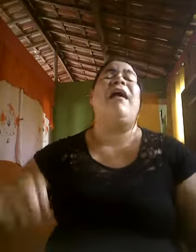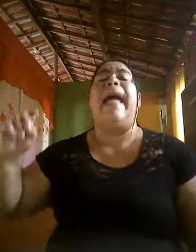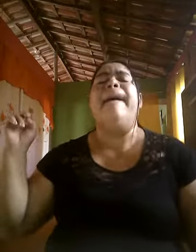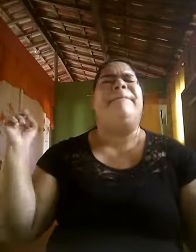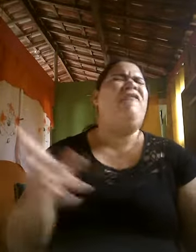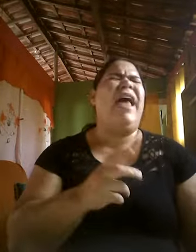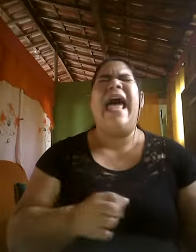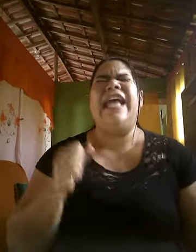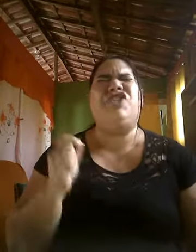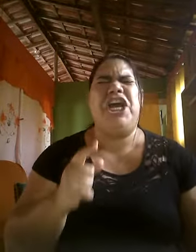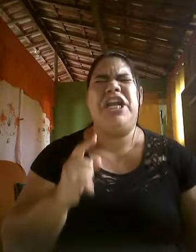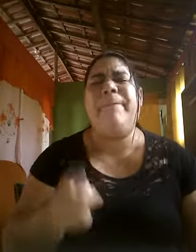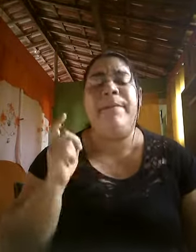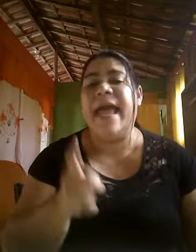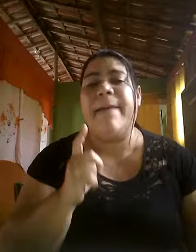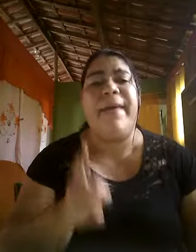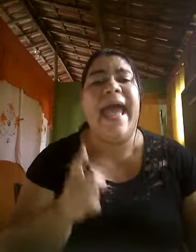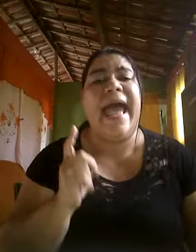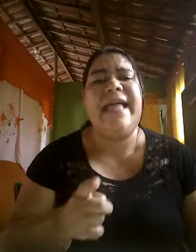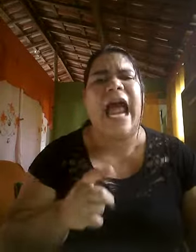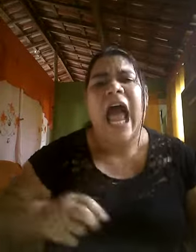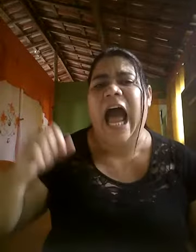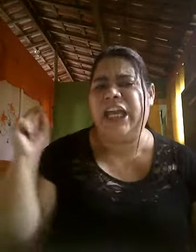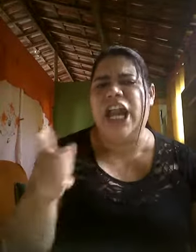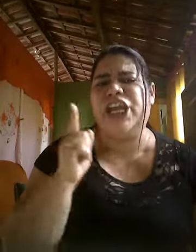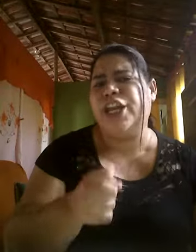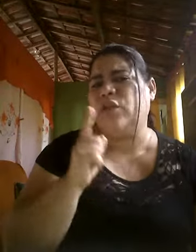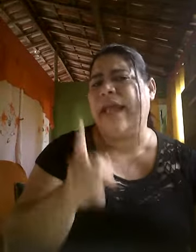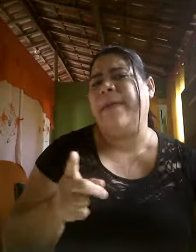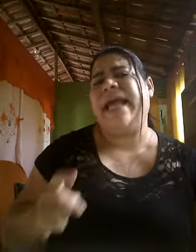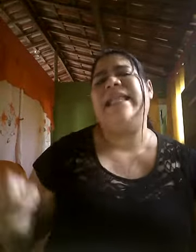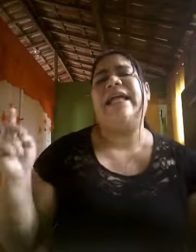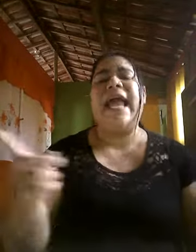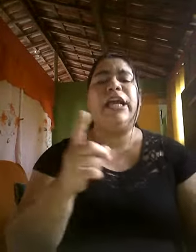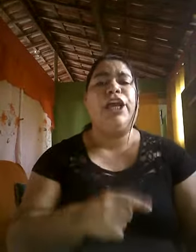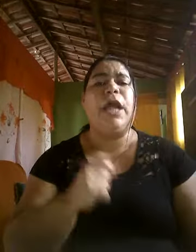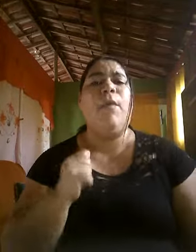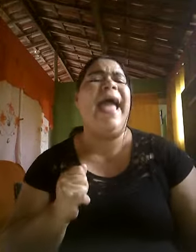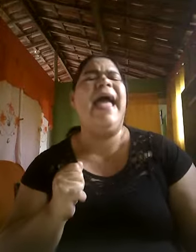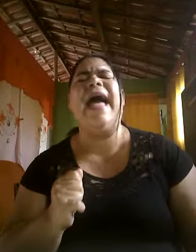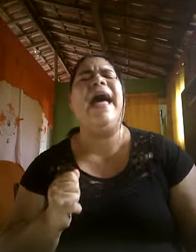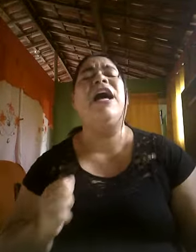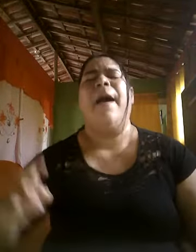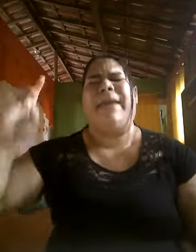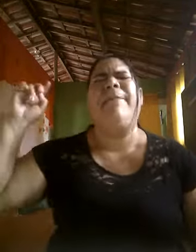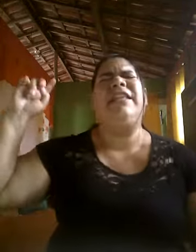Pra falar, atira a primeira pedra, aquele que não tem pecado, aquele que não erra. Pra me